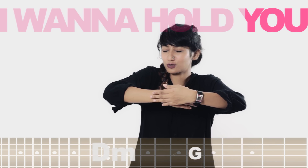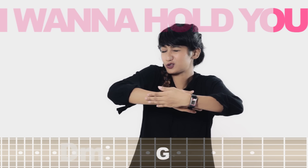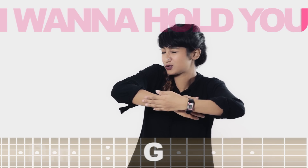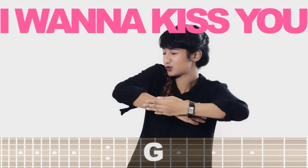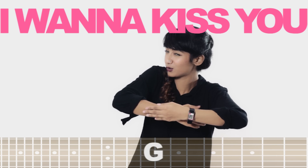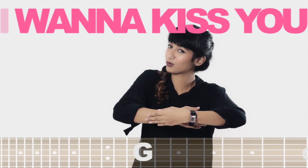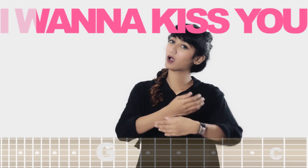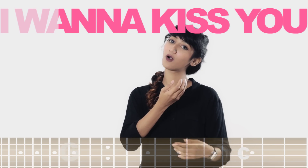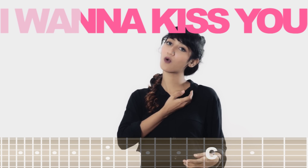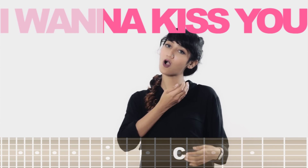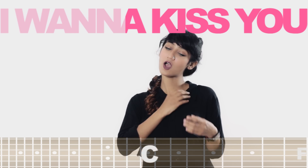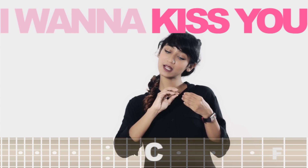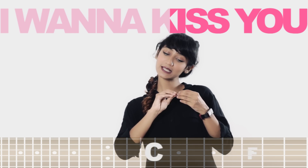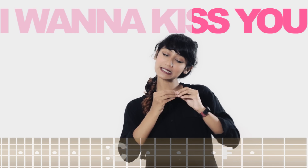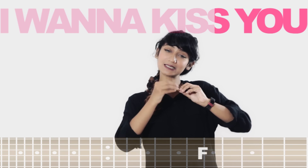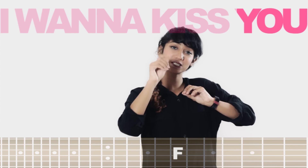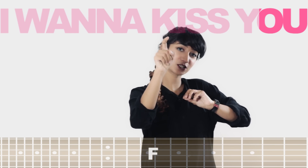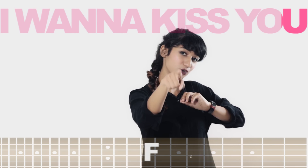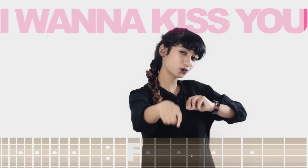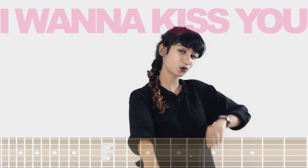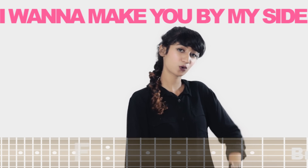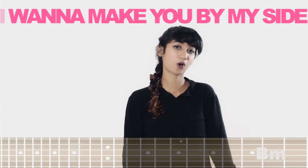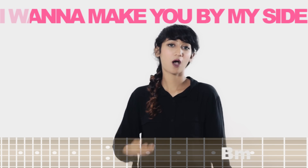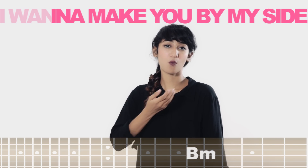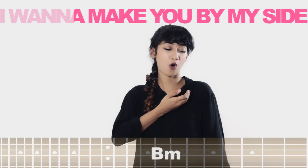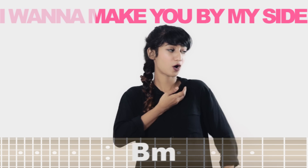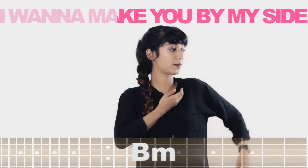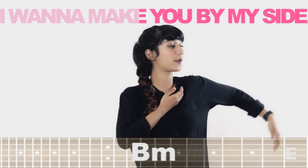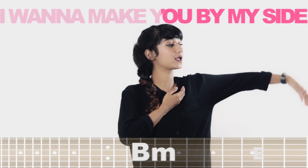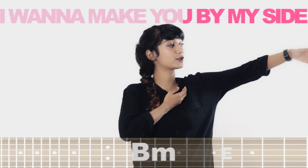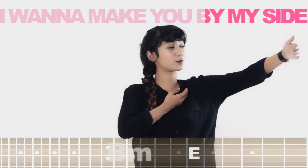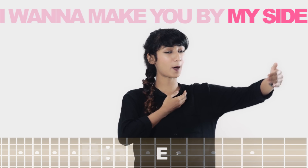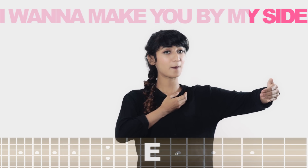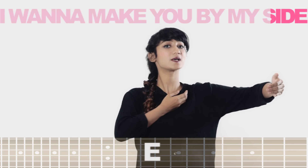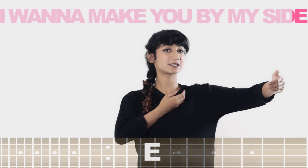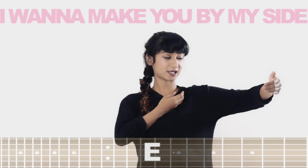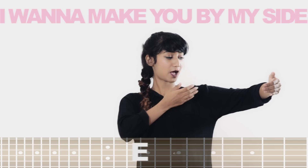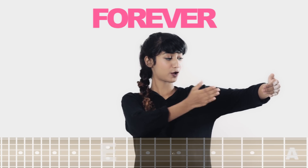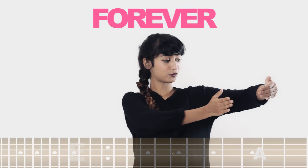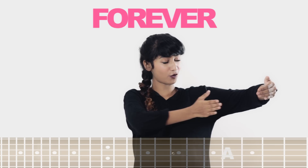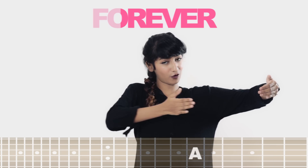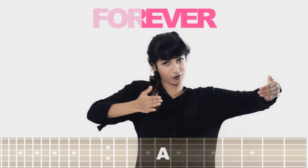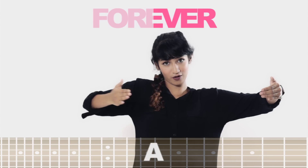you, I wanna kiss you I wanna make you by my side forever